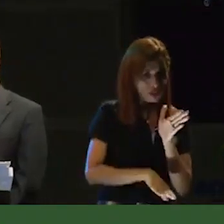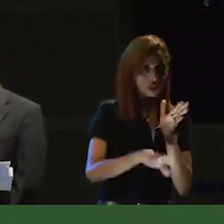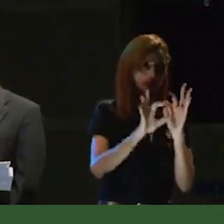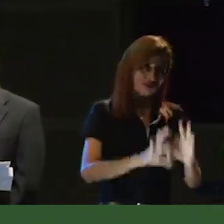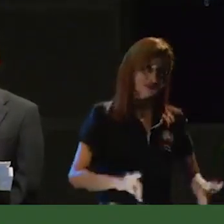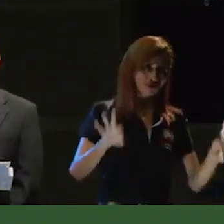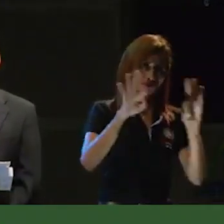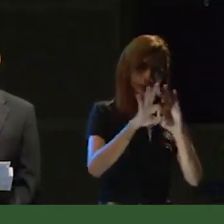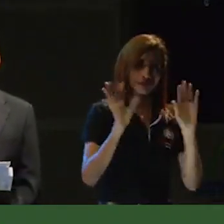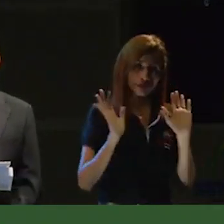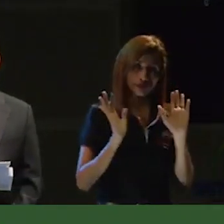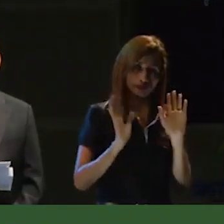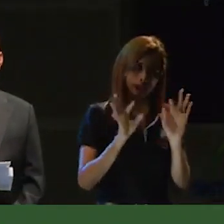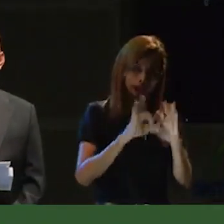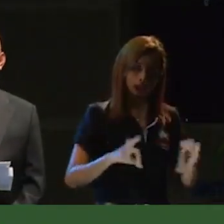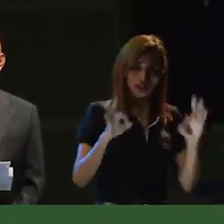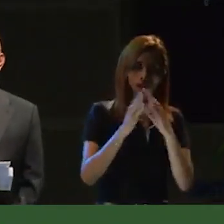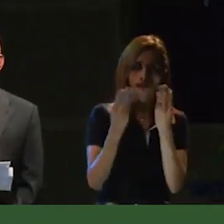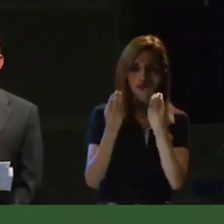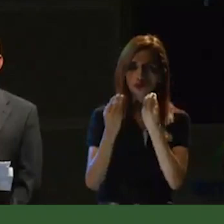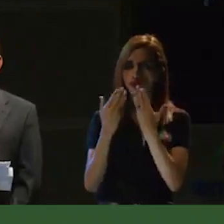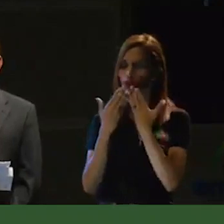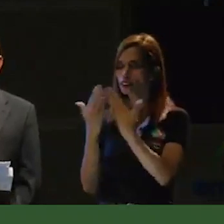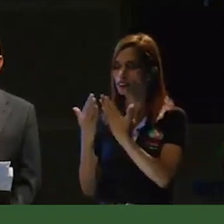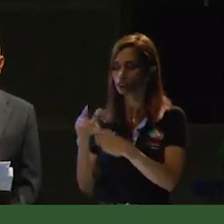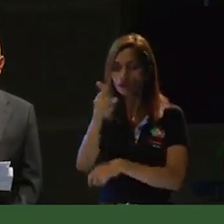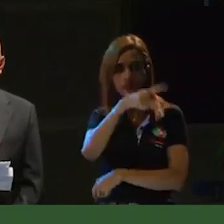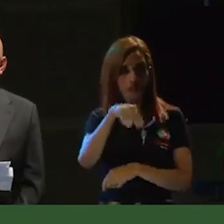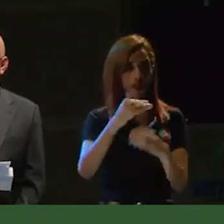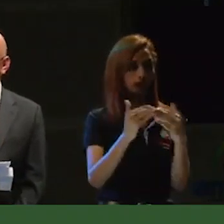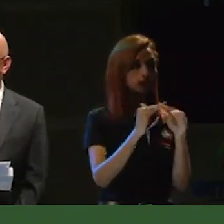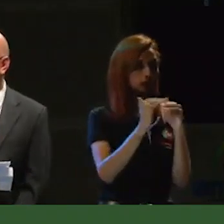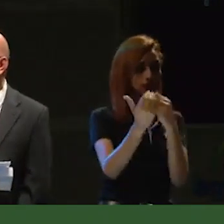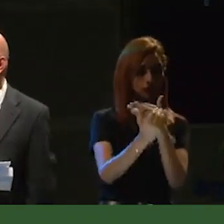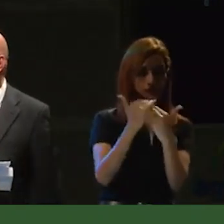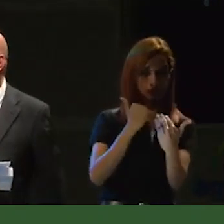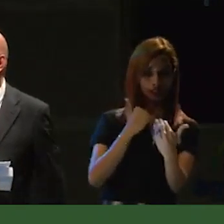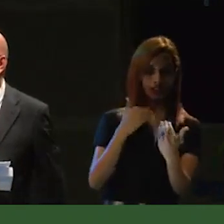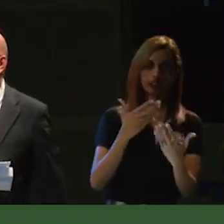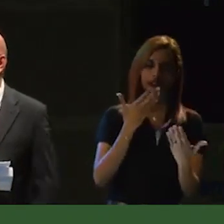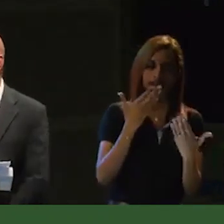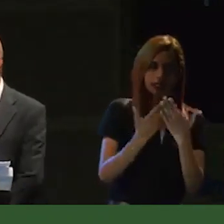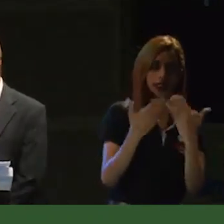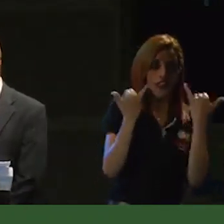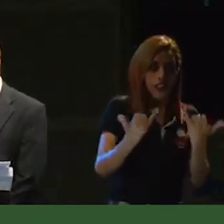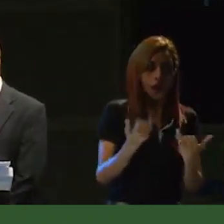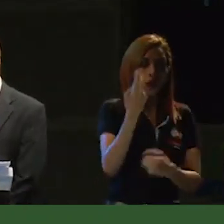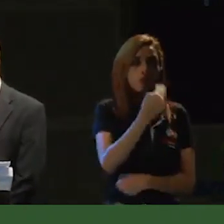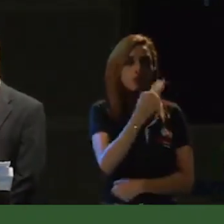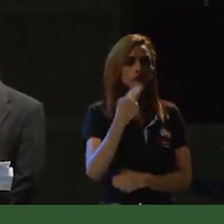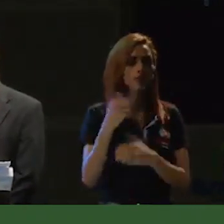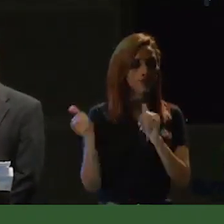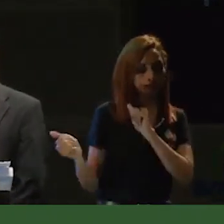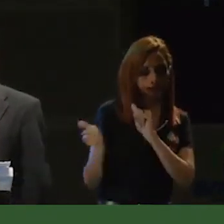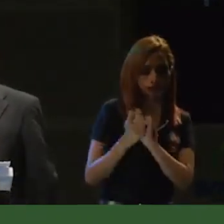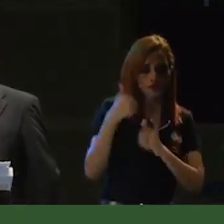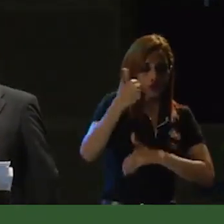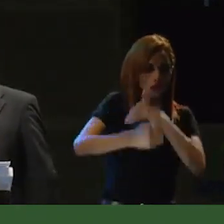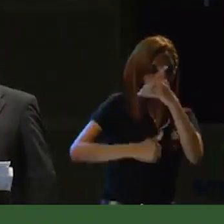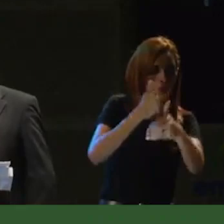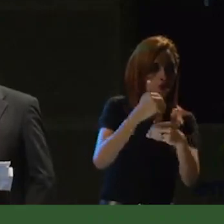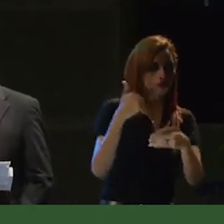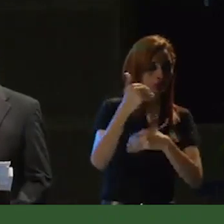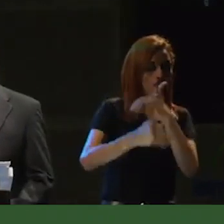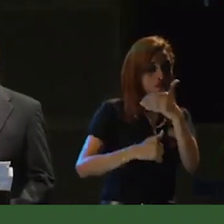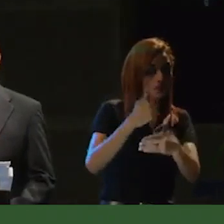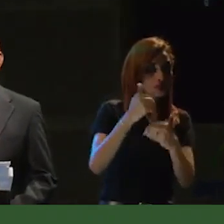fundamental y es un modelo a seguir. Muchas gracias a ustedes por la invitación y el compromiso desde la Asamblea es a seguir acompañando los procesos que